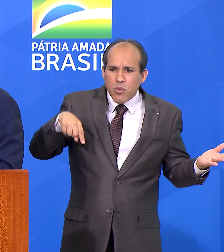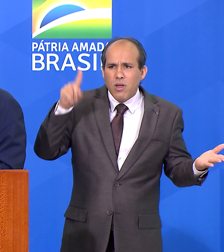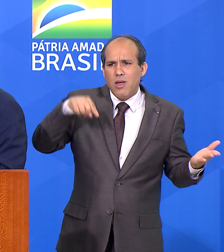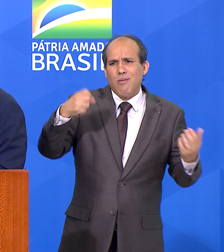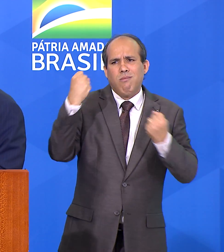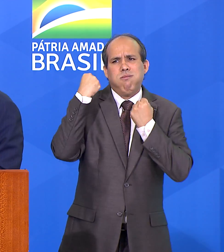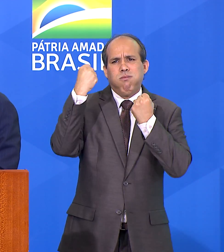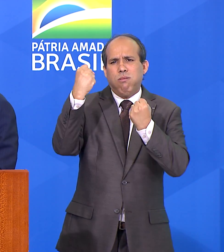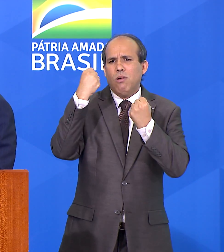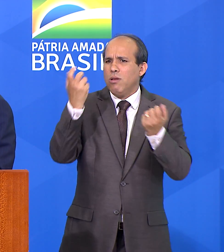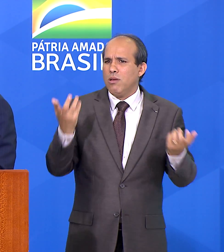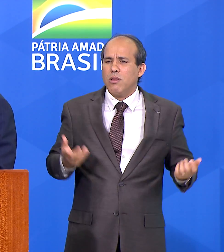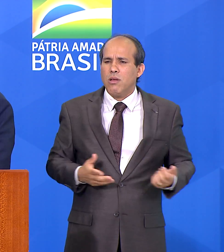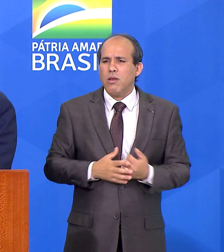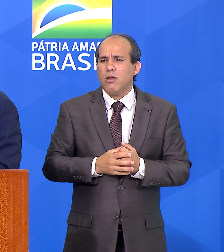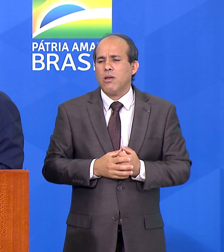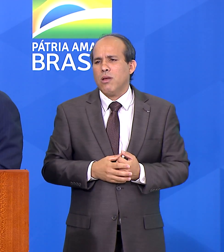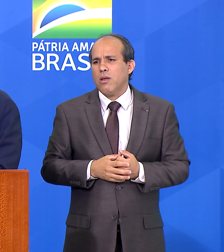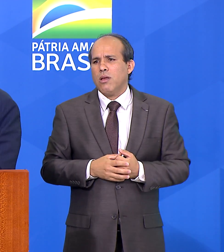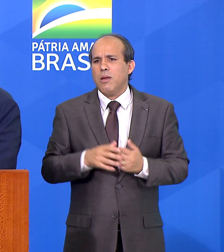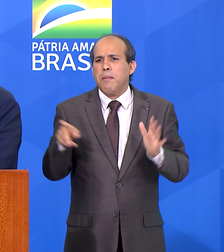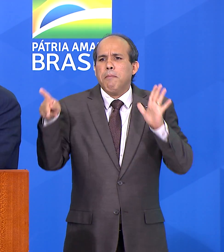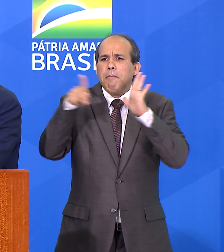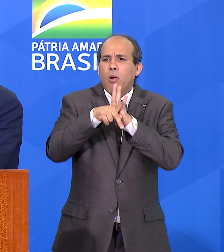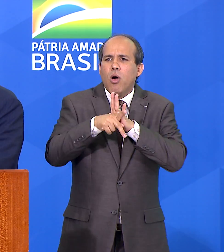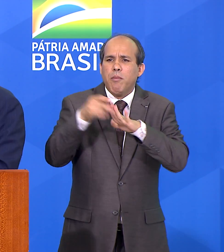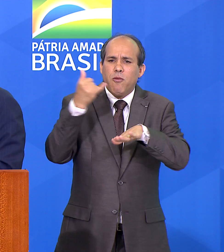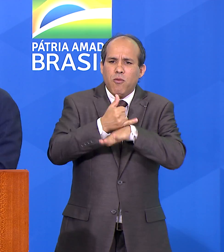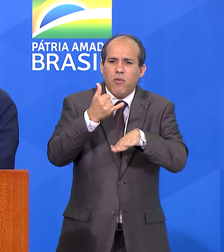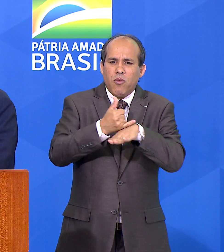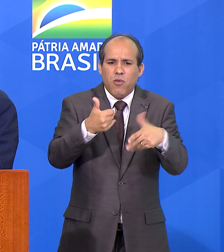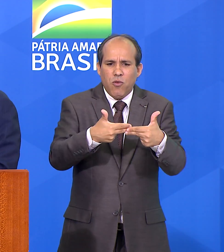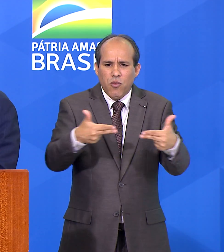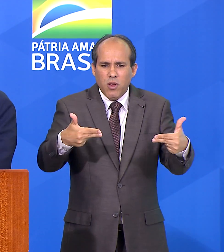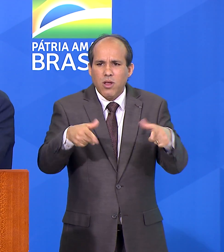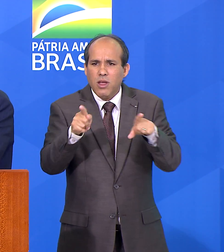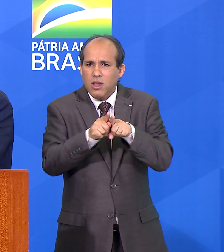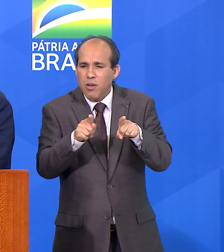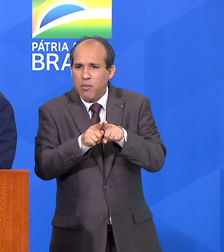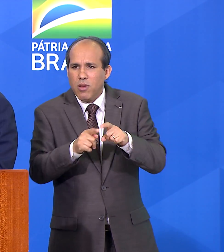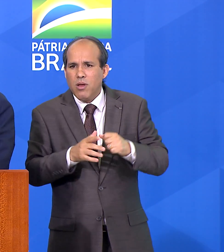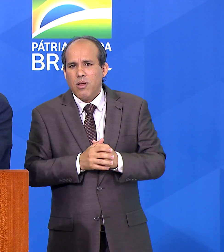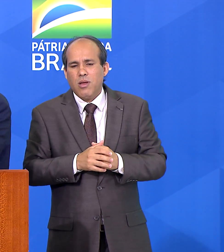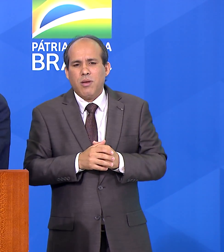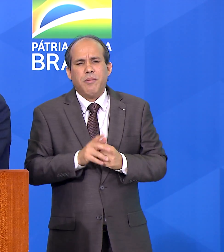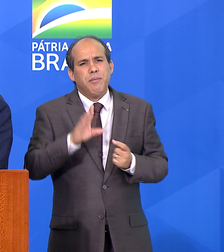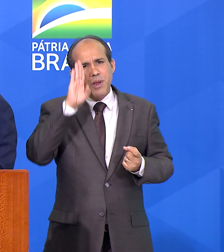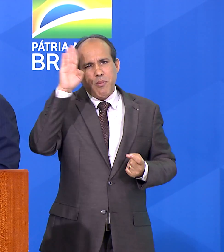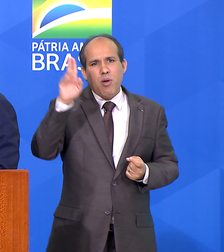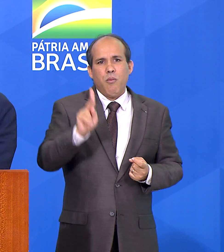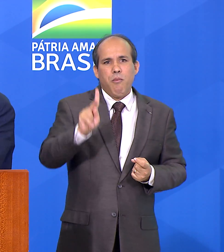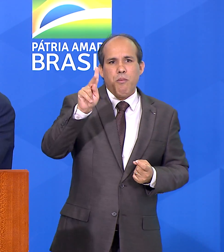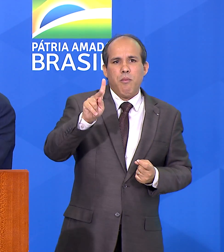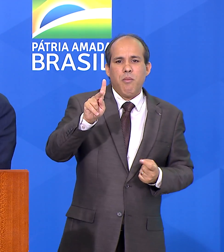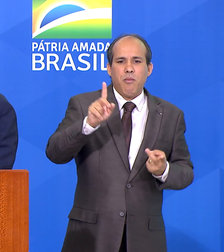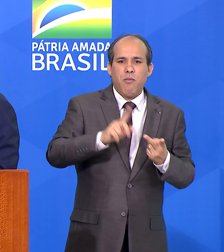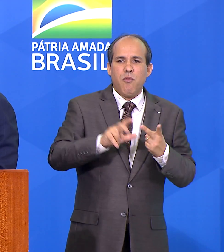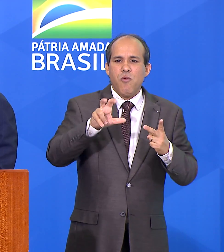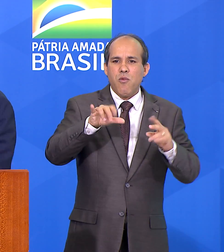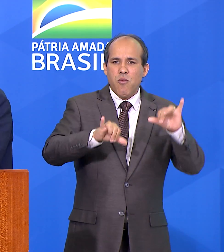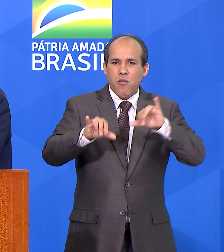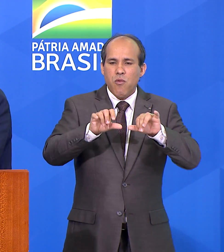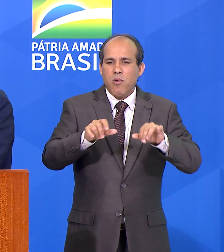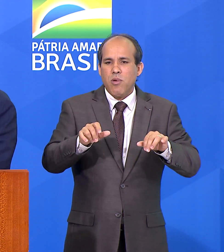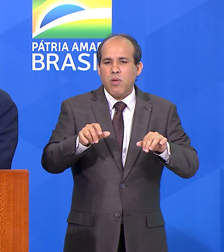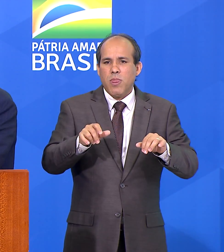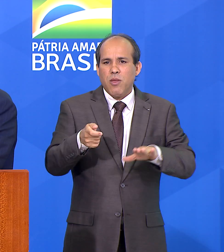mineral e uma potência que exporta, basicamente, petróleo, fertilizantes, tudo